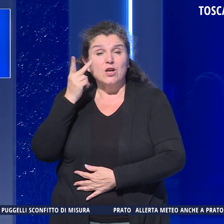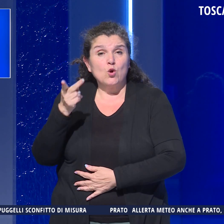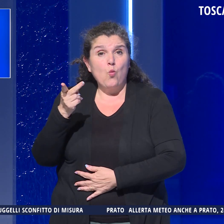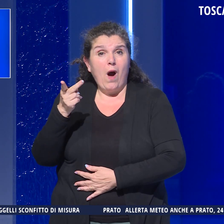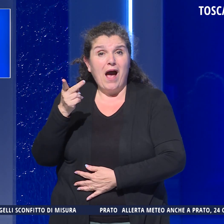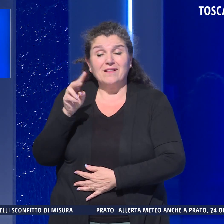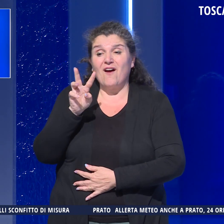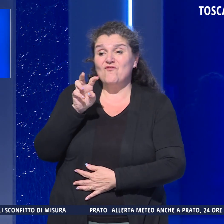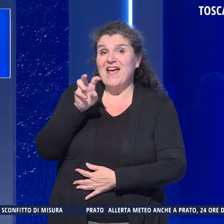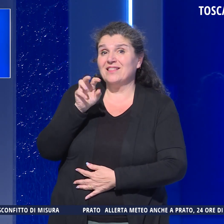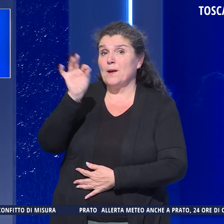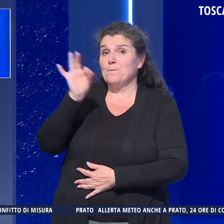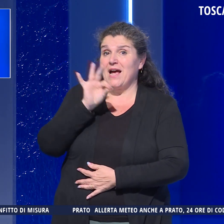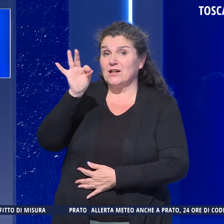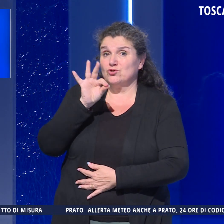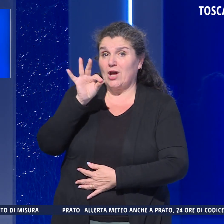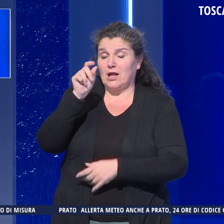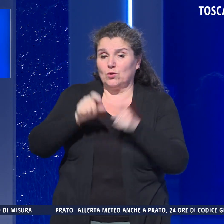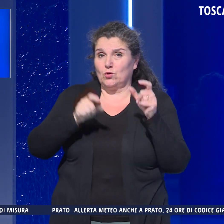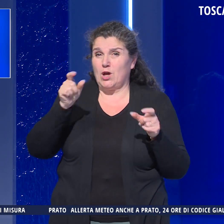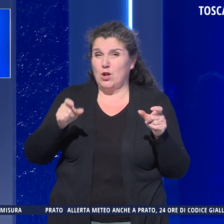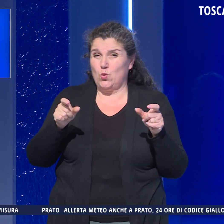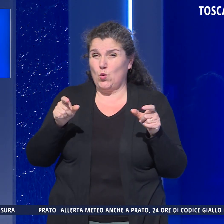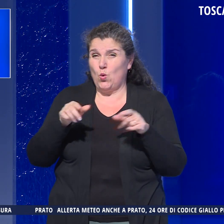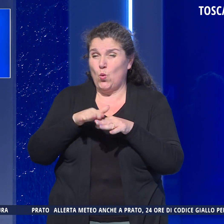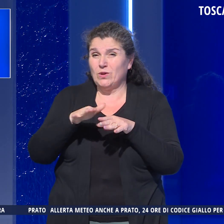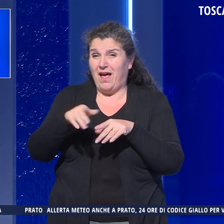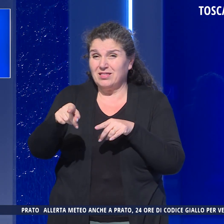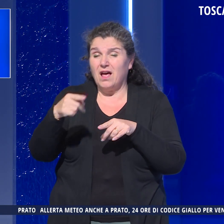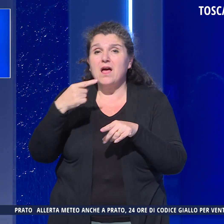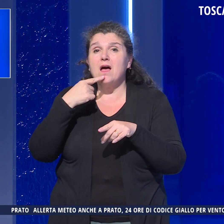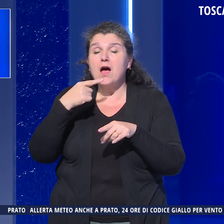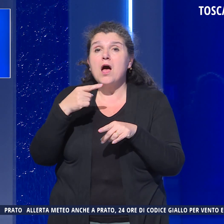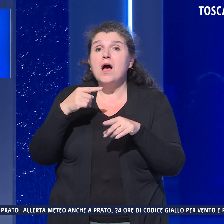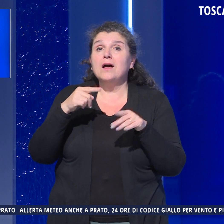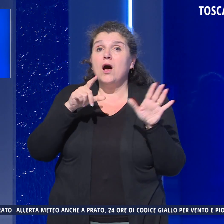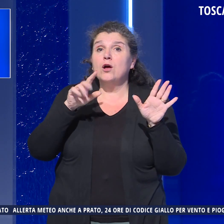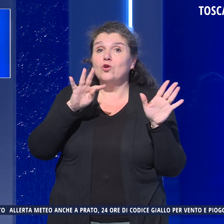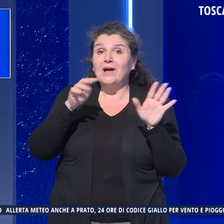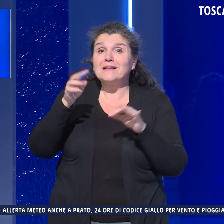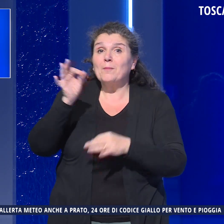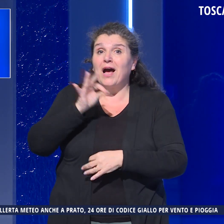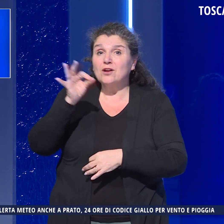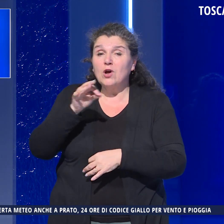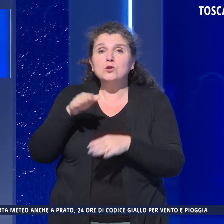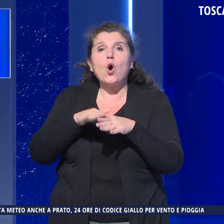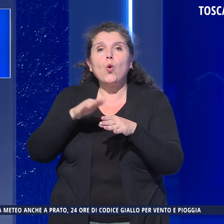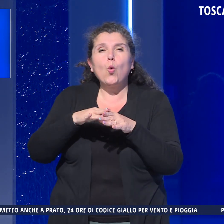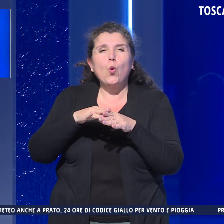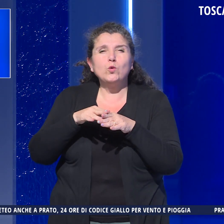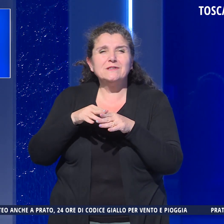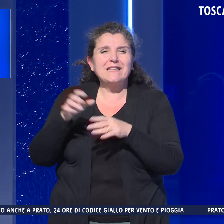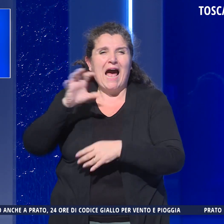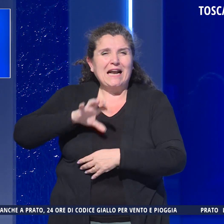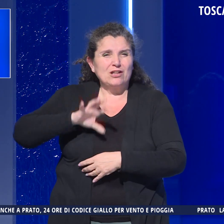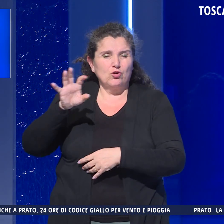più del 20% degli utenti, l'80% usa i regionali, l'intersiti e fa dunque il